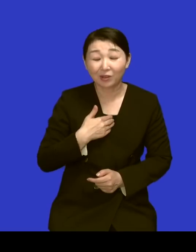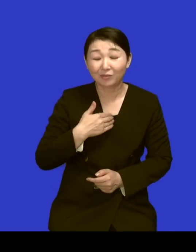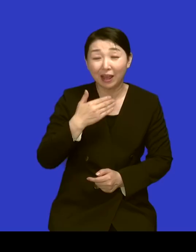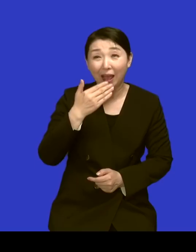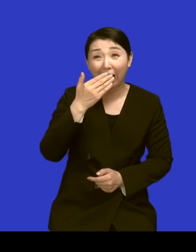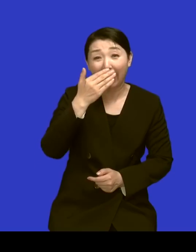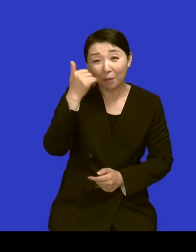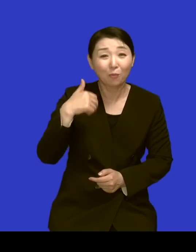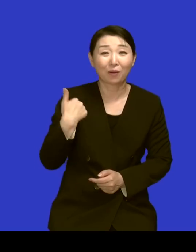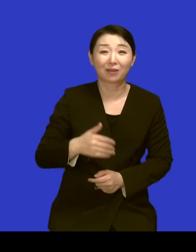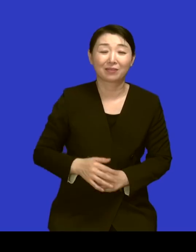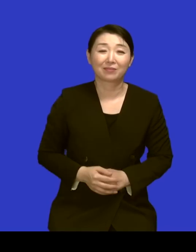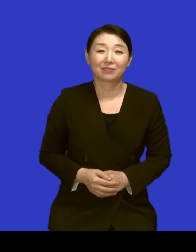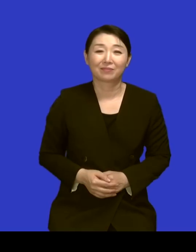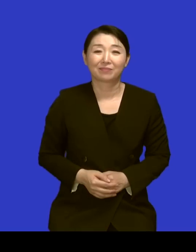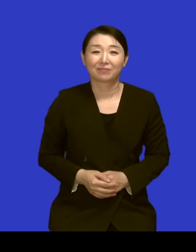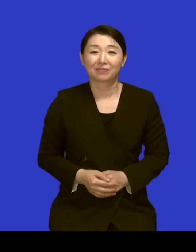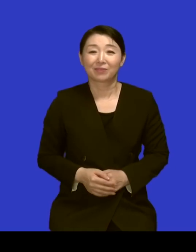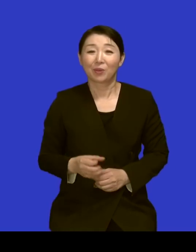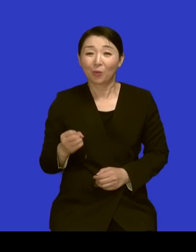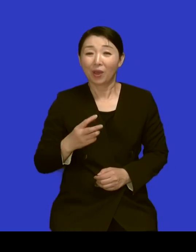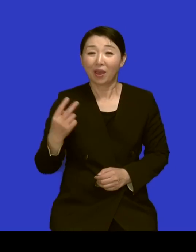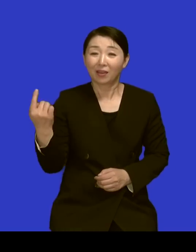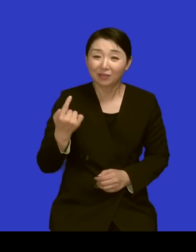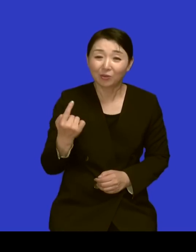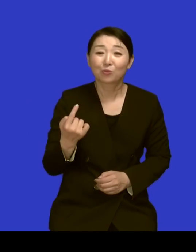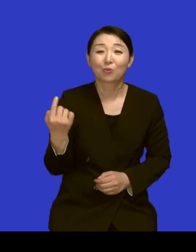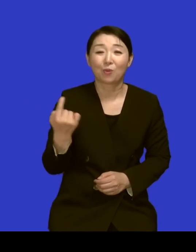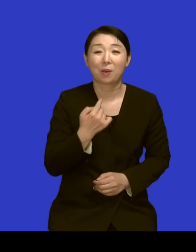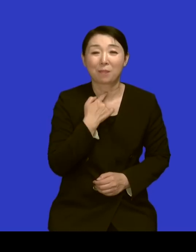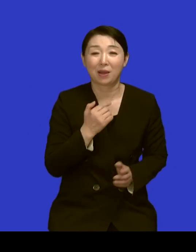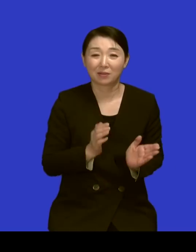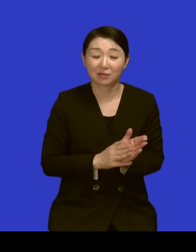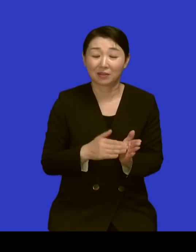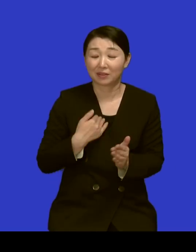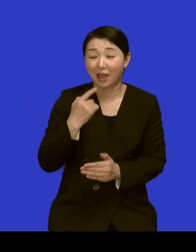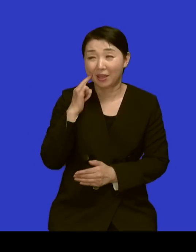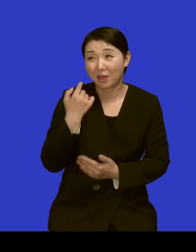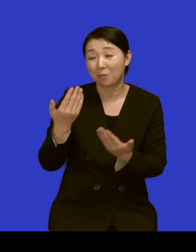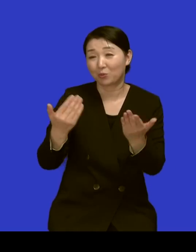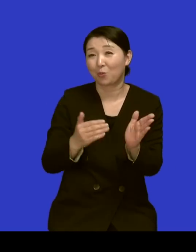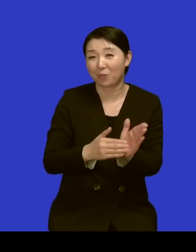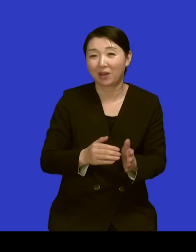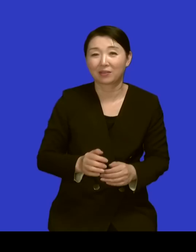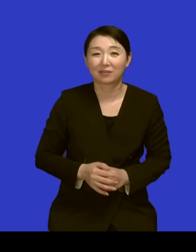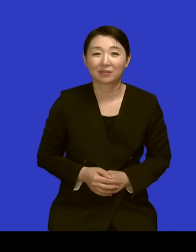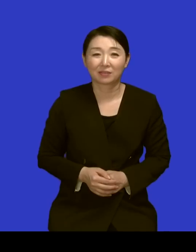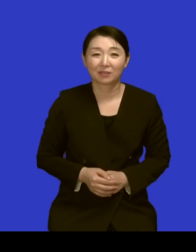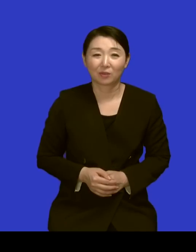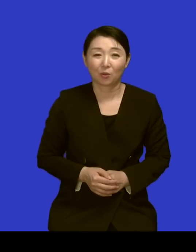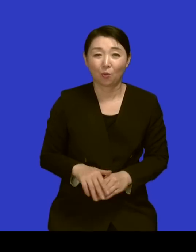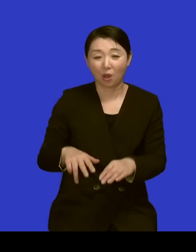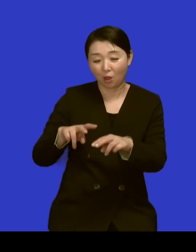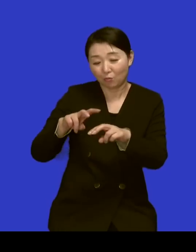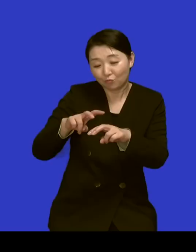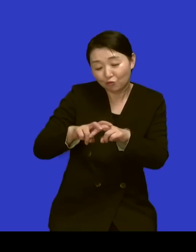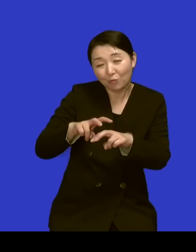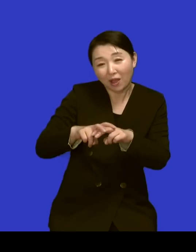오셔서 그만큼 자주 오셨나 네 그러고 저 너무 예뻐하고 막 무릎에 앉혀서 여기도 해주셔서